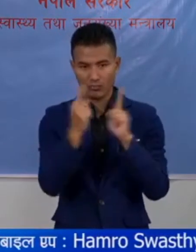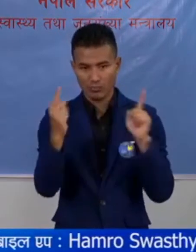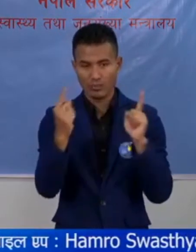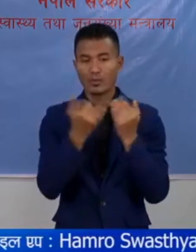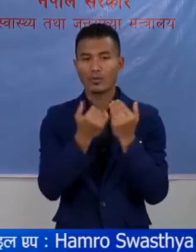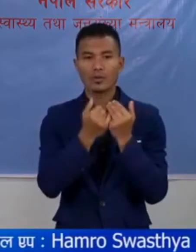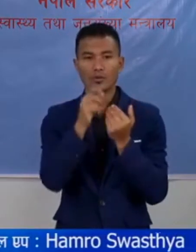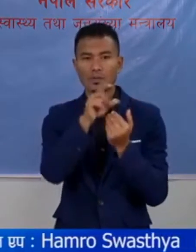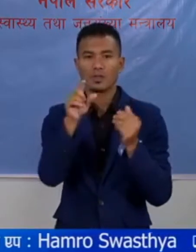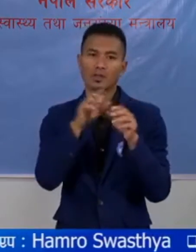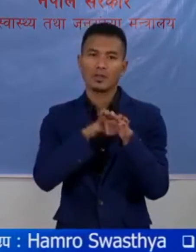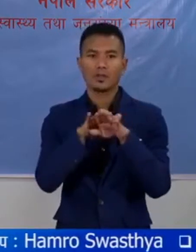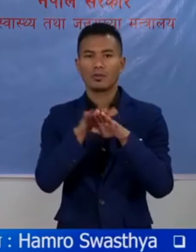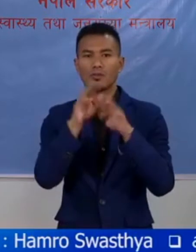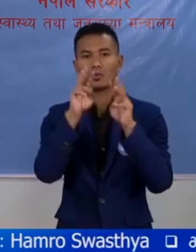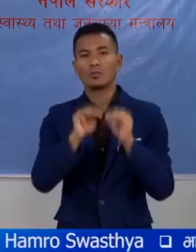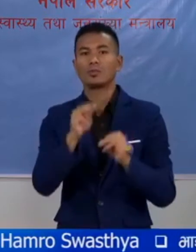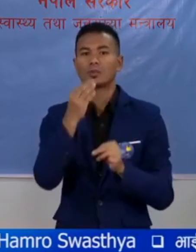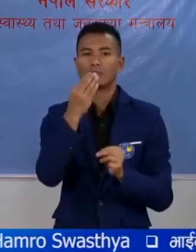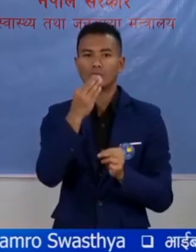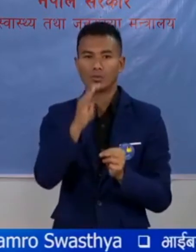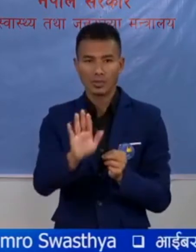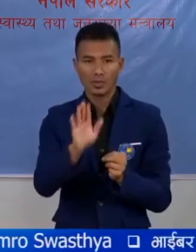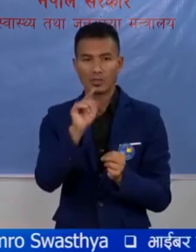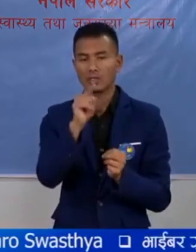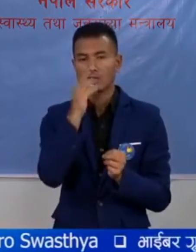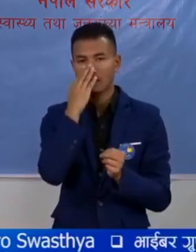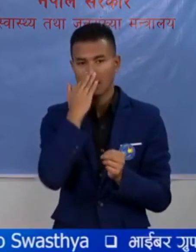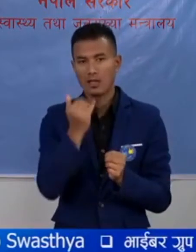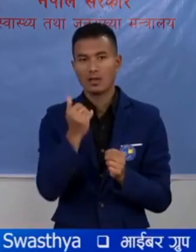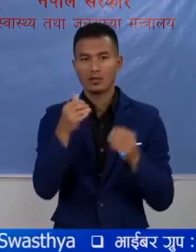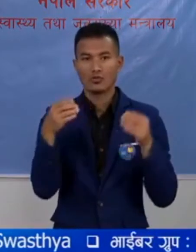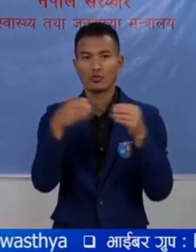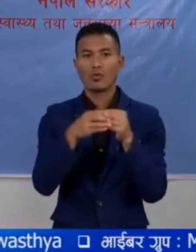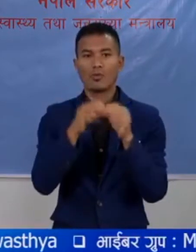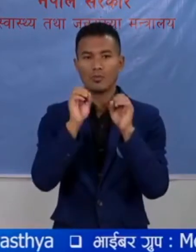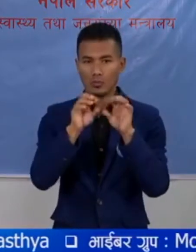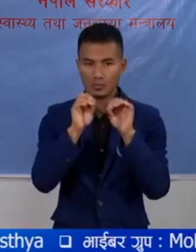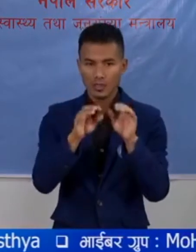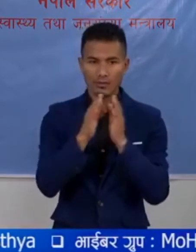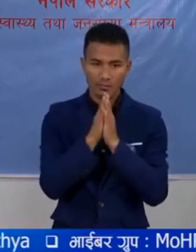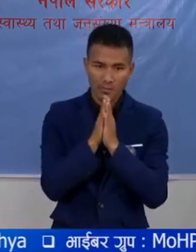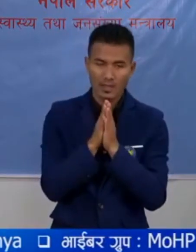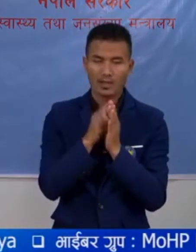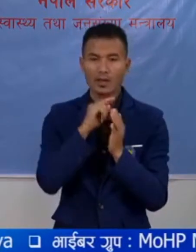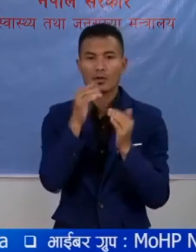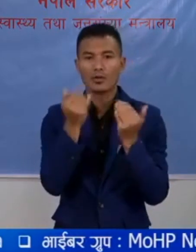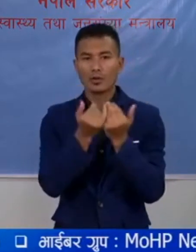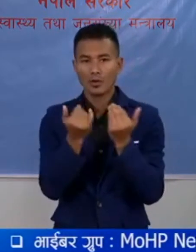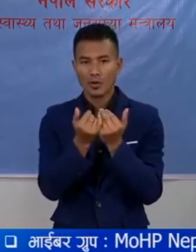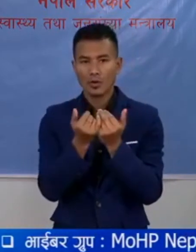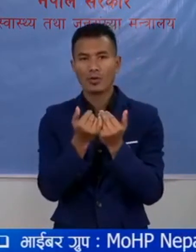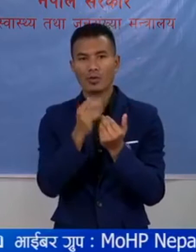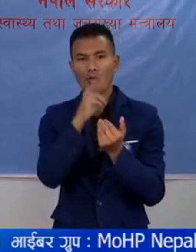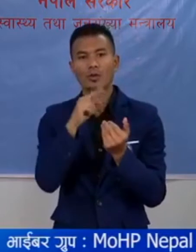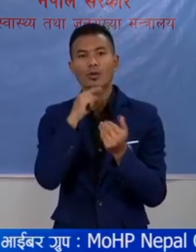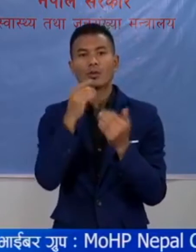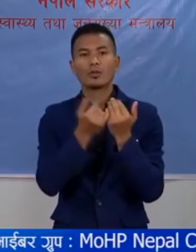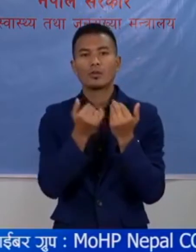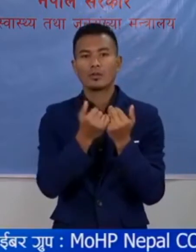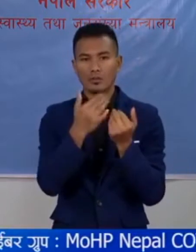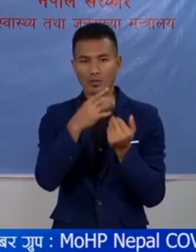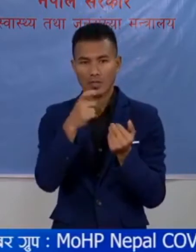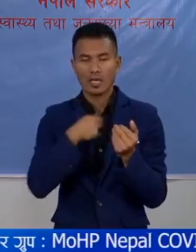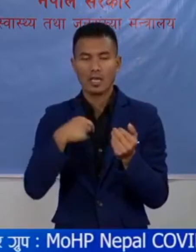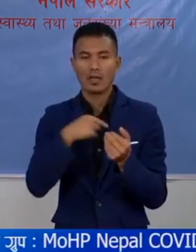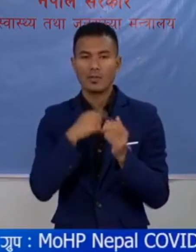राखने कुरा अत्यनत जरूरी उन्छा तेसकारन समोमा पुजा तथा प्रार्थना न गरना र न गराउनों न का लागी